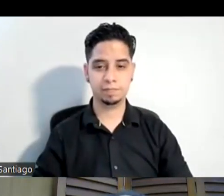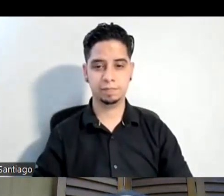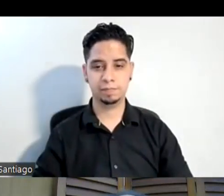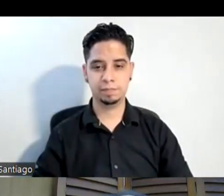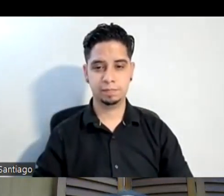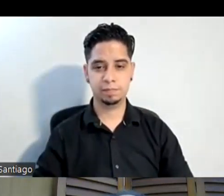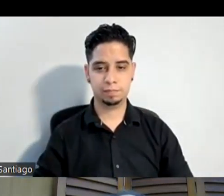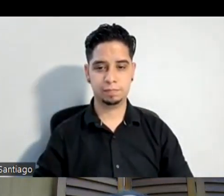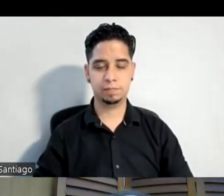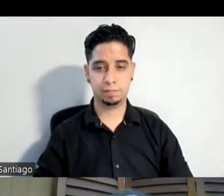funciones para público general